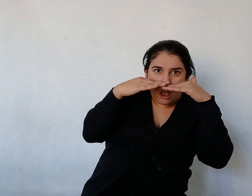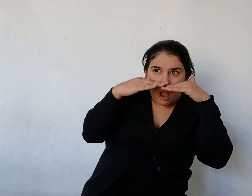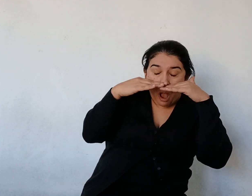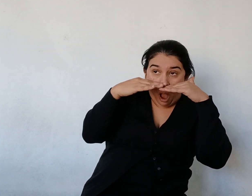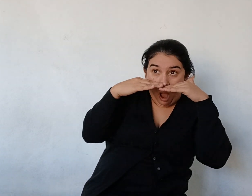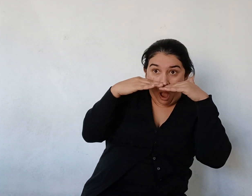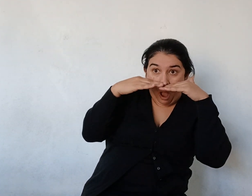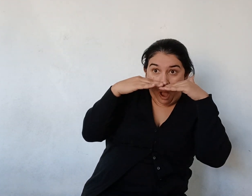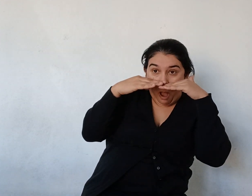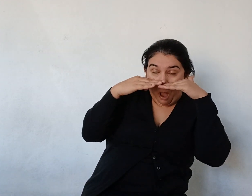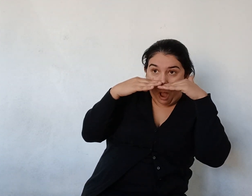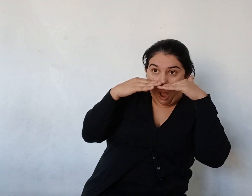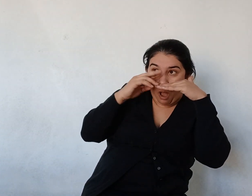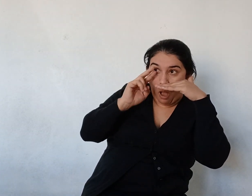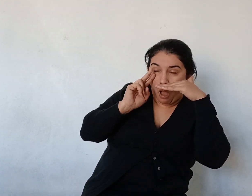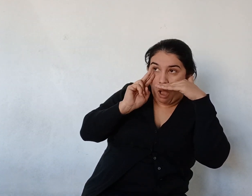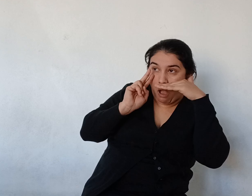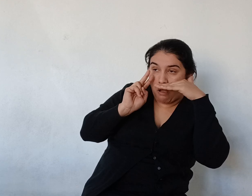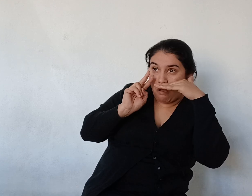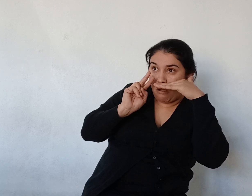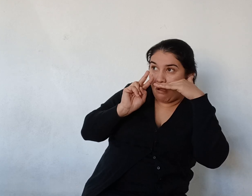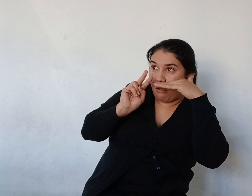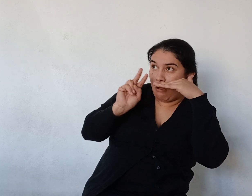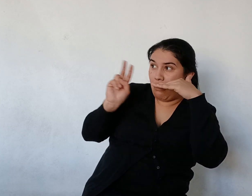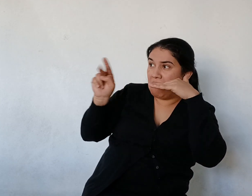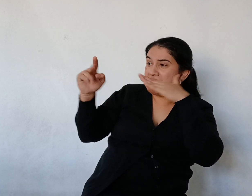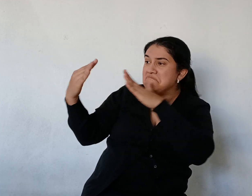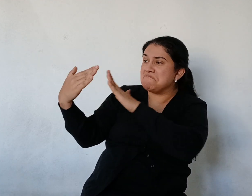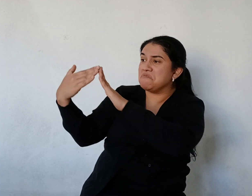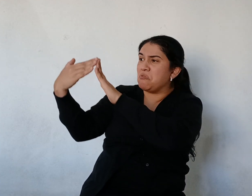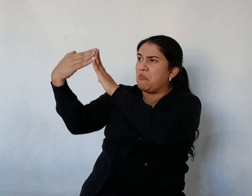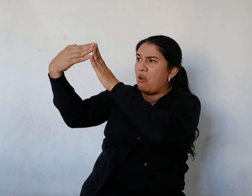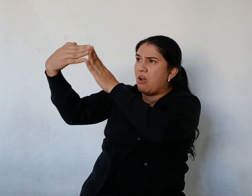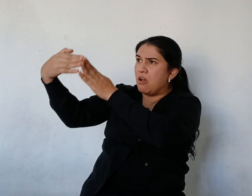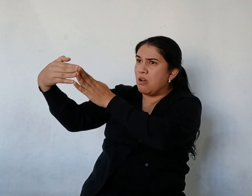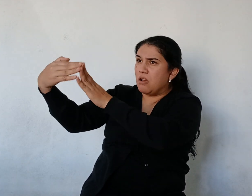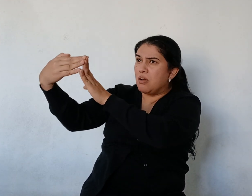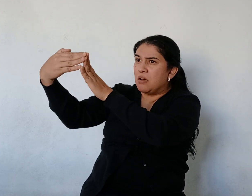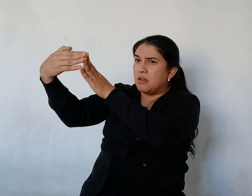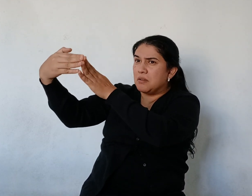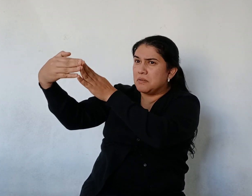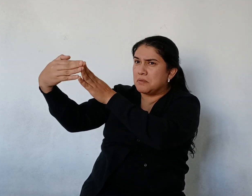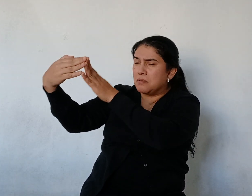afuera Vieron pasar el buque de guerra Silbando a toda fuerza